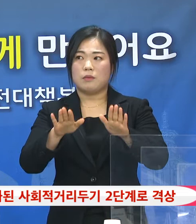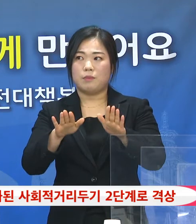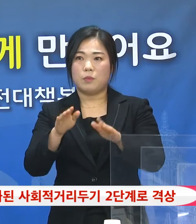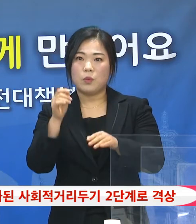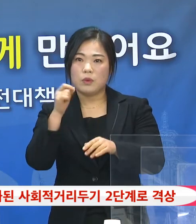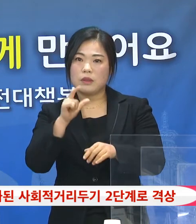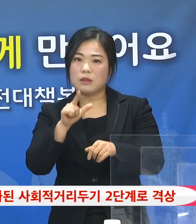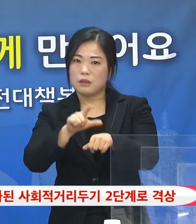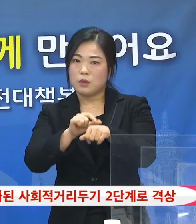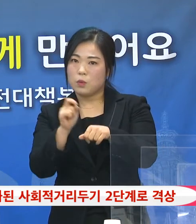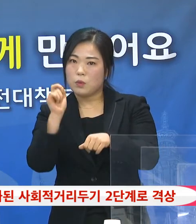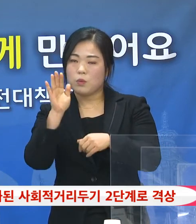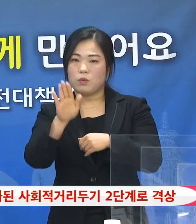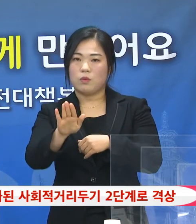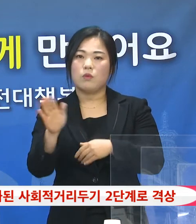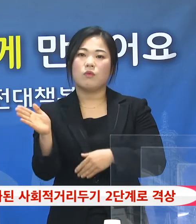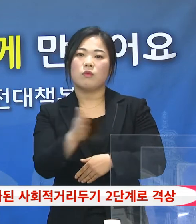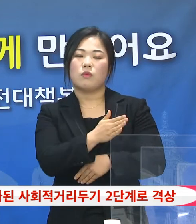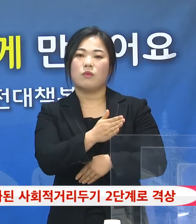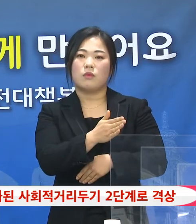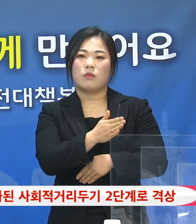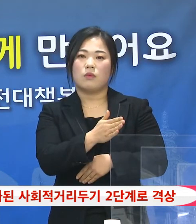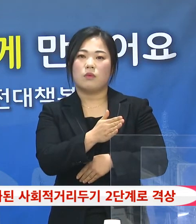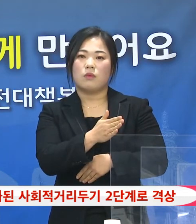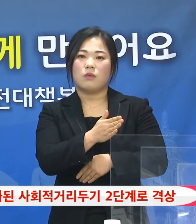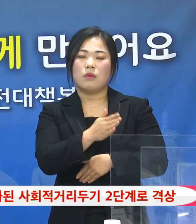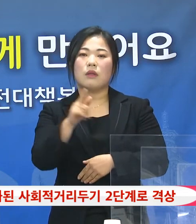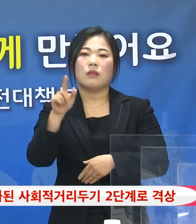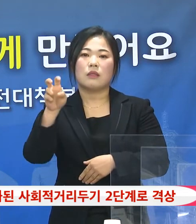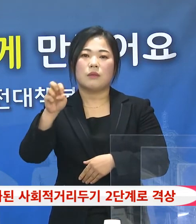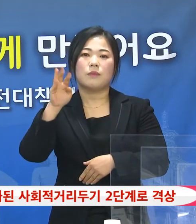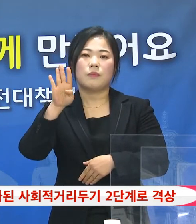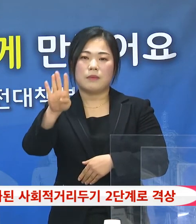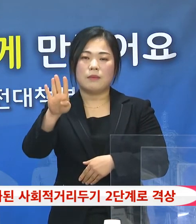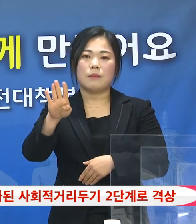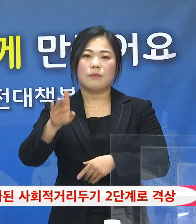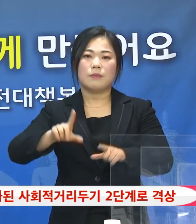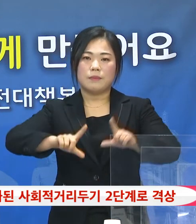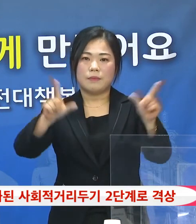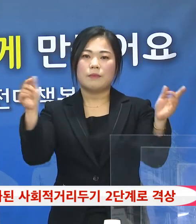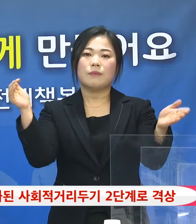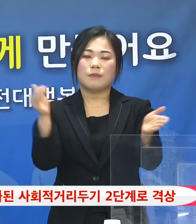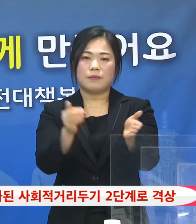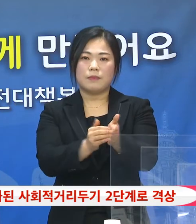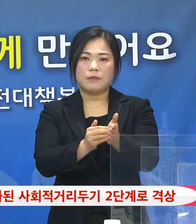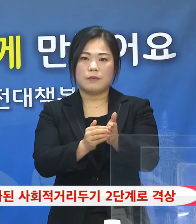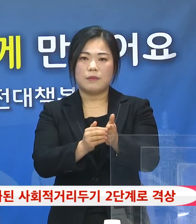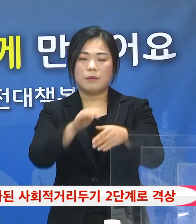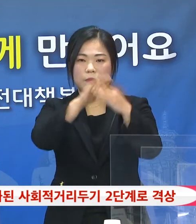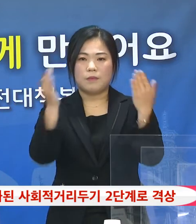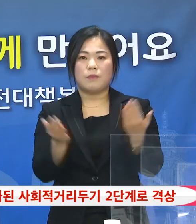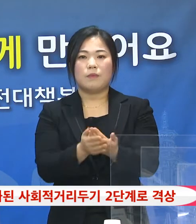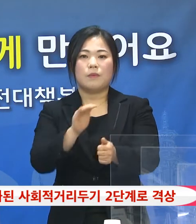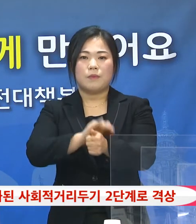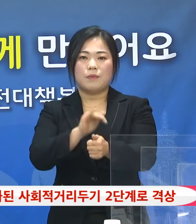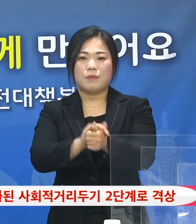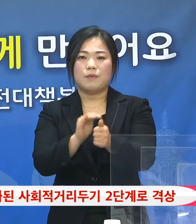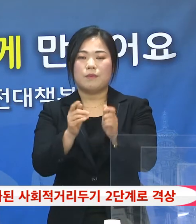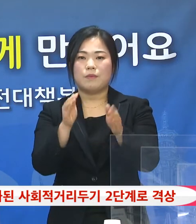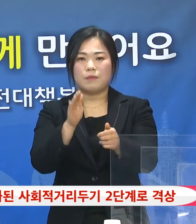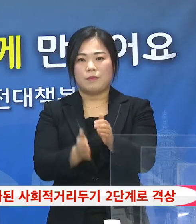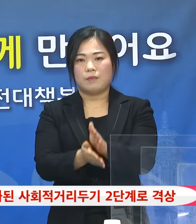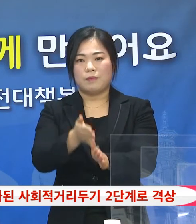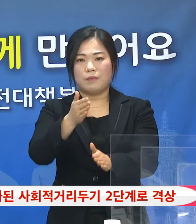28일 24시까지 우리시 전역에 대해서 사회적 거리두기 강화된 2단계로